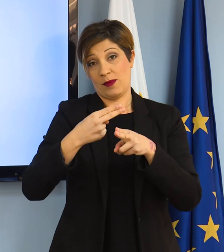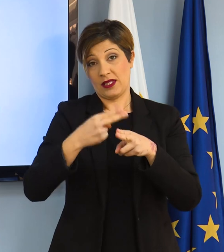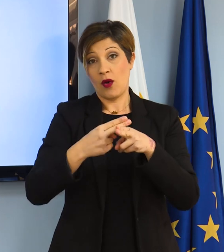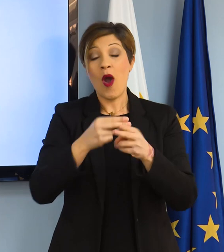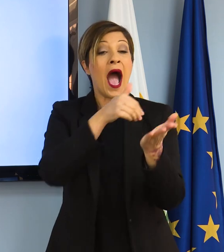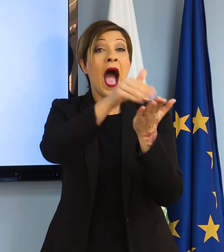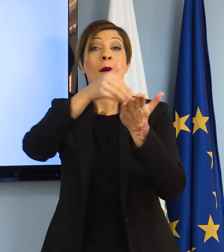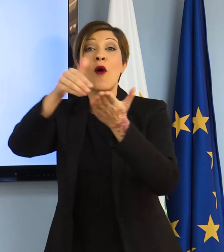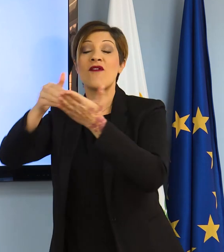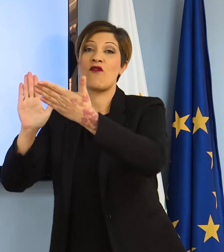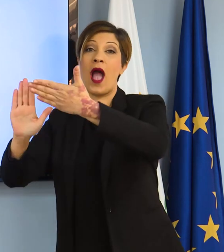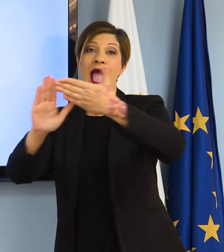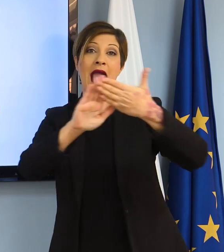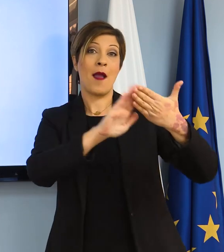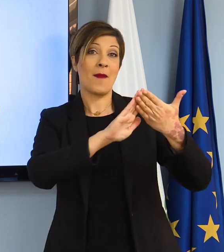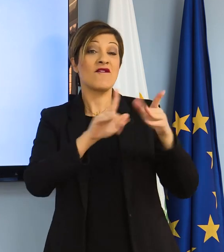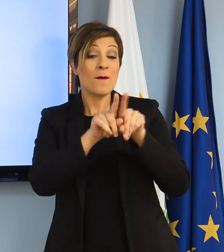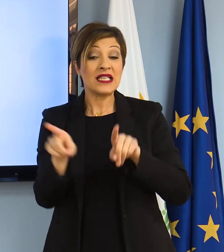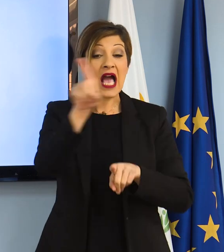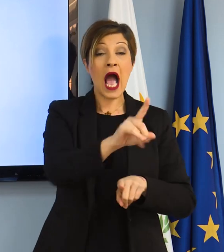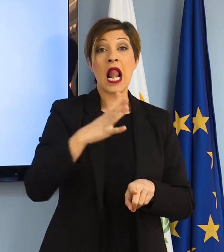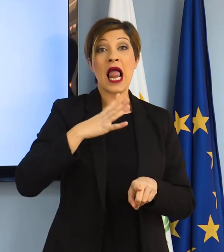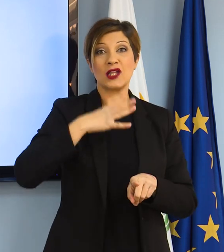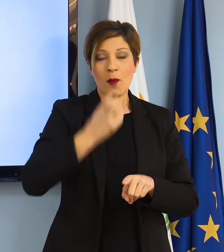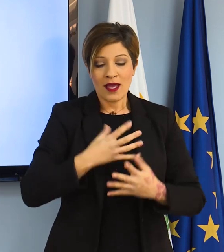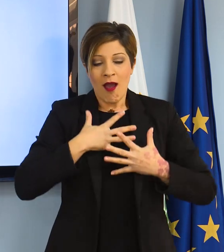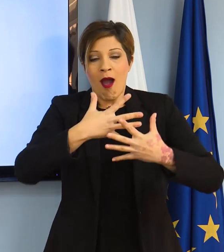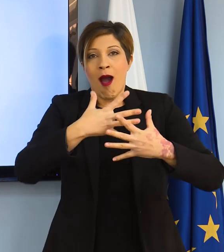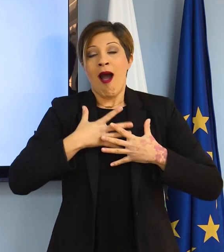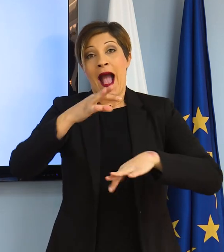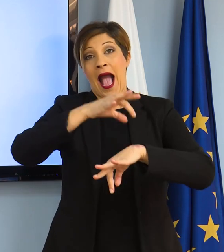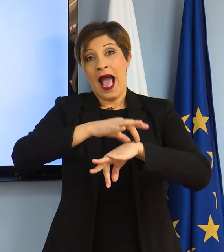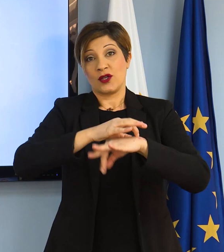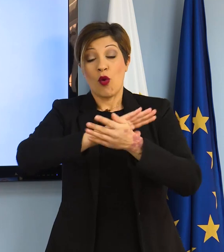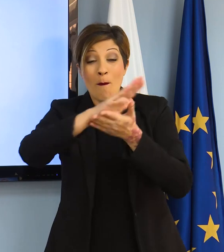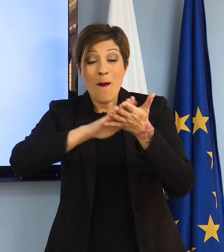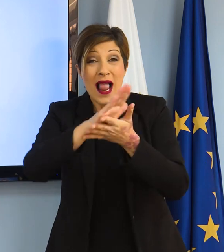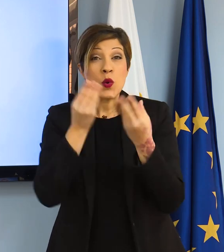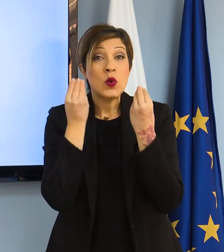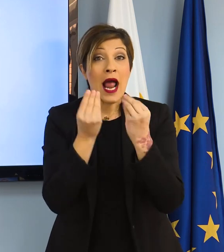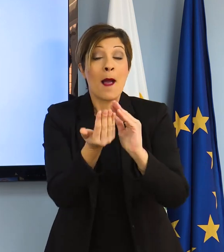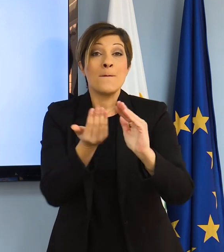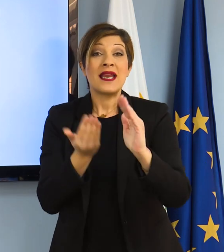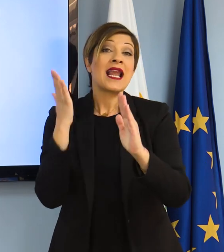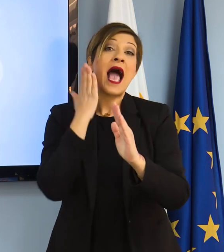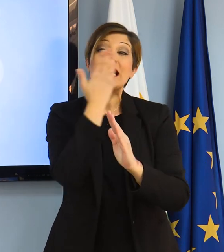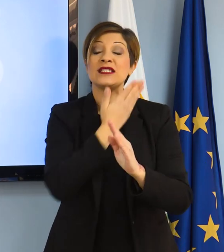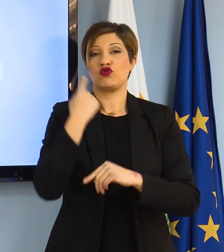Αποφεύγω τη στενή επαφή με άτομα που εμφανίζουν αναπνευστικά συμπτώματα. Πλένω τα χέρια μου, πρωτό αγγίξω τα μάτια, τη μύτη και το